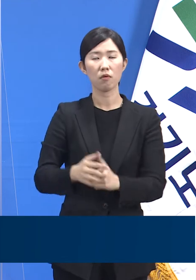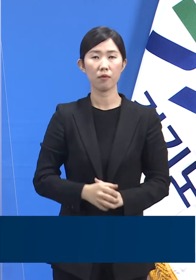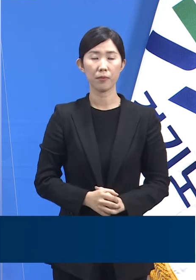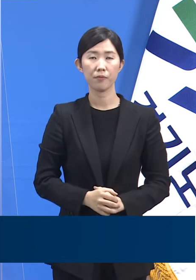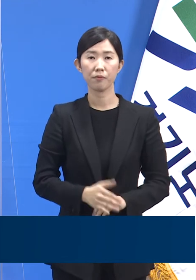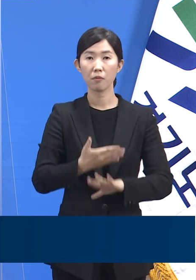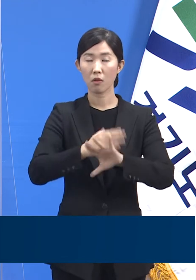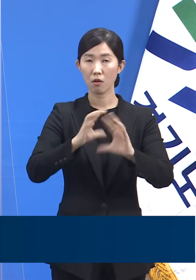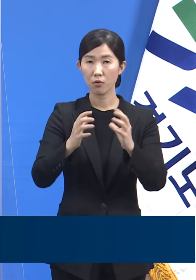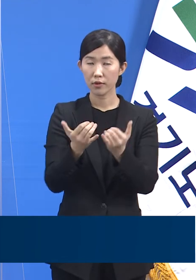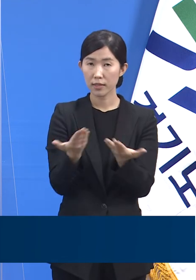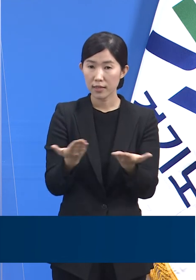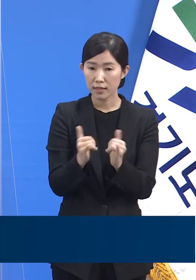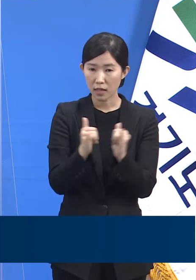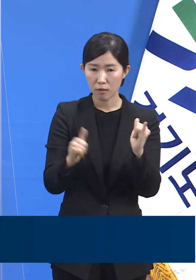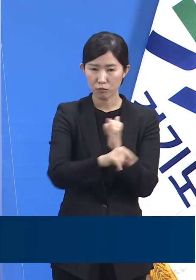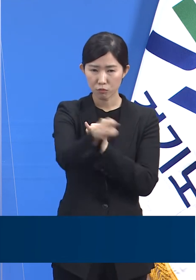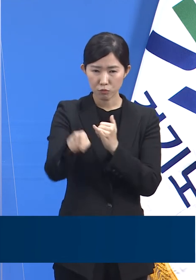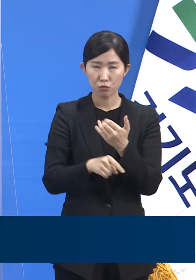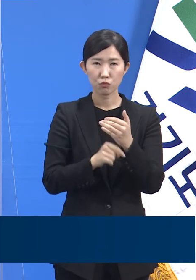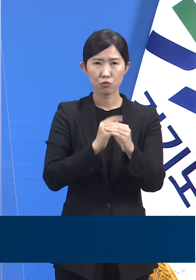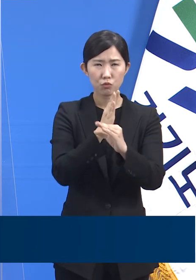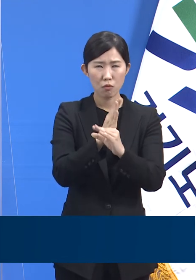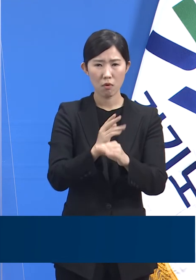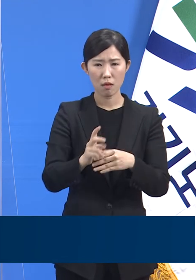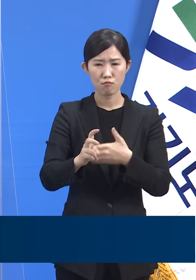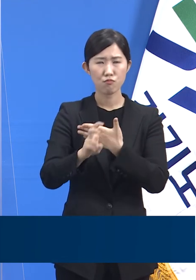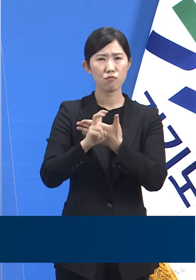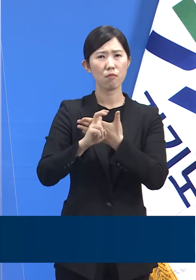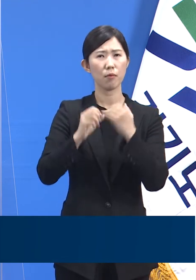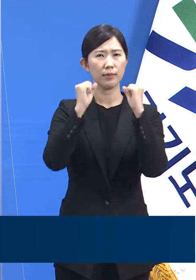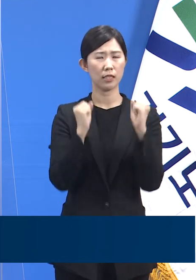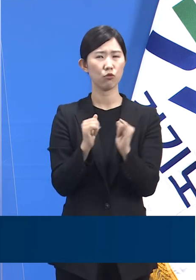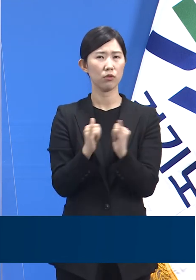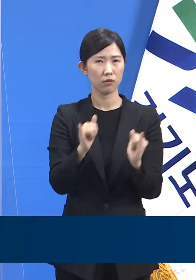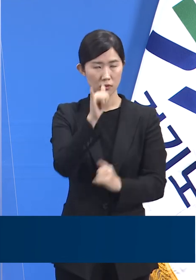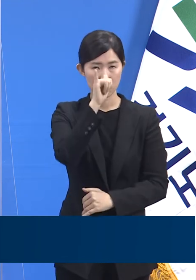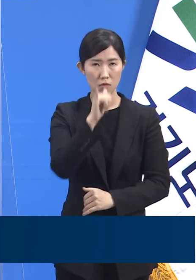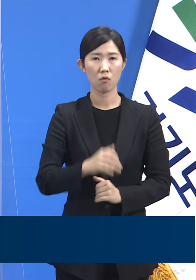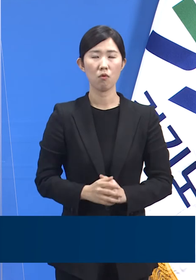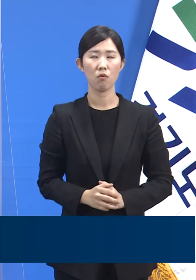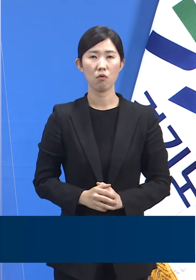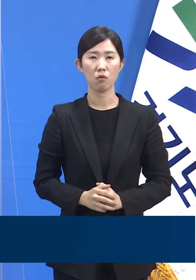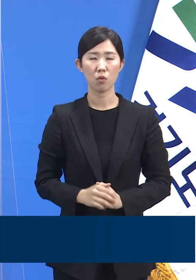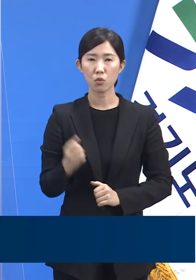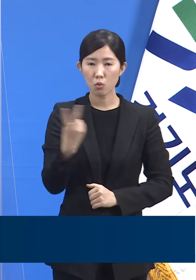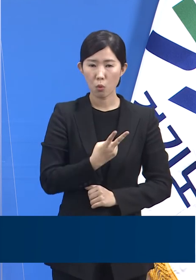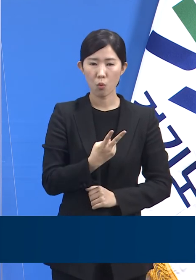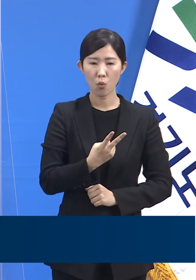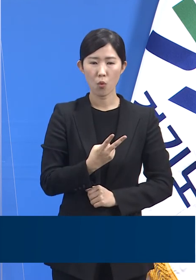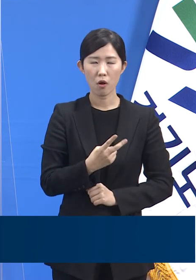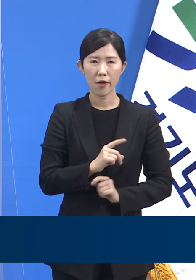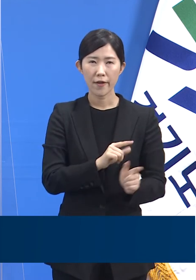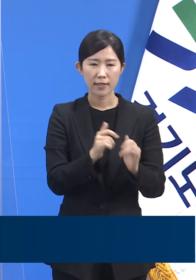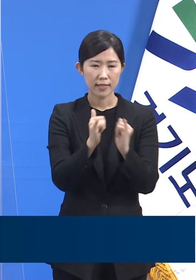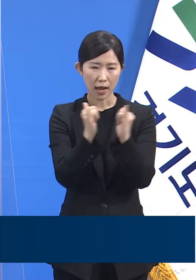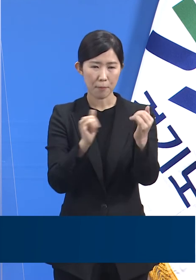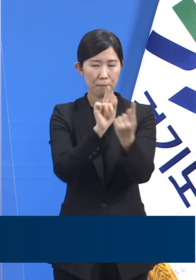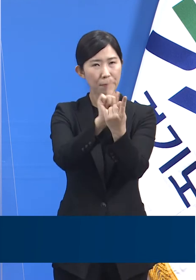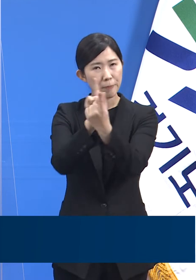노동자들 중에는 미등록 상태인 경우도 적지 않고 다양한 커뮤니티 활동이